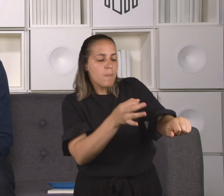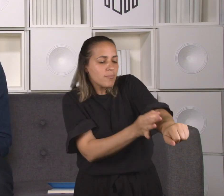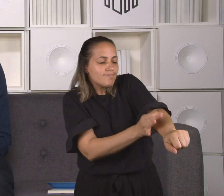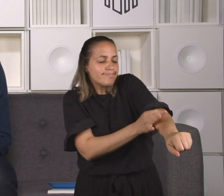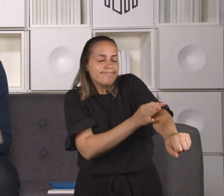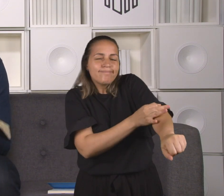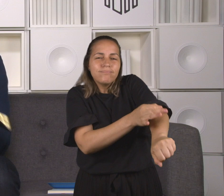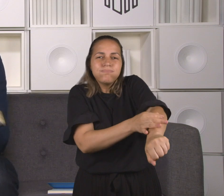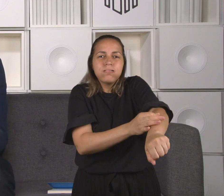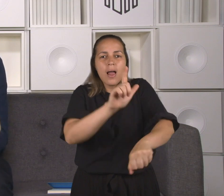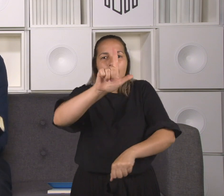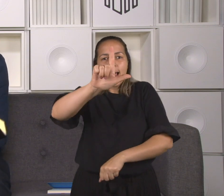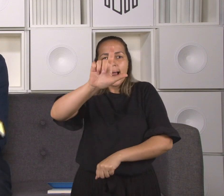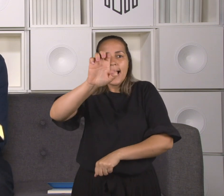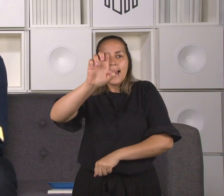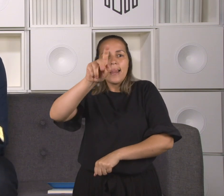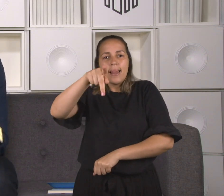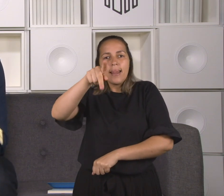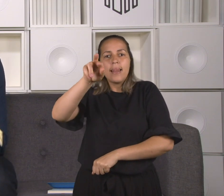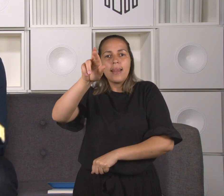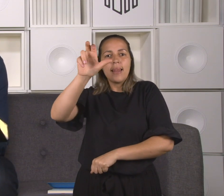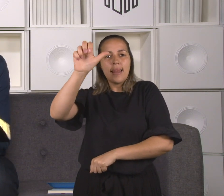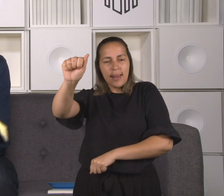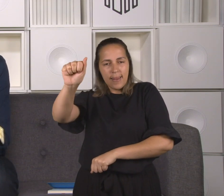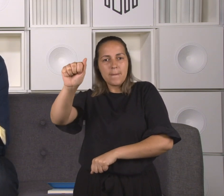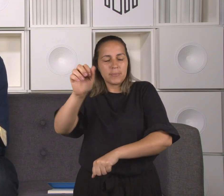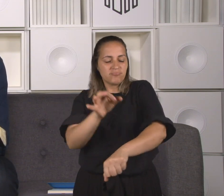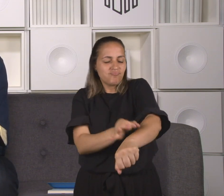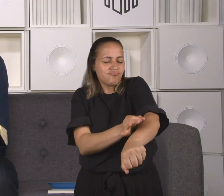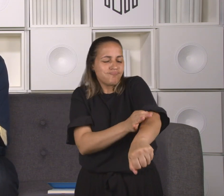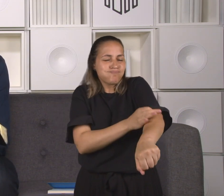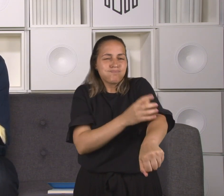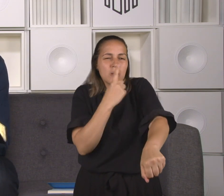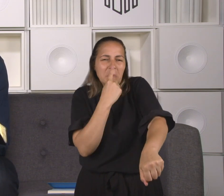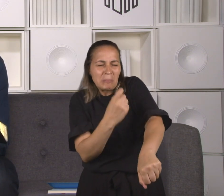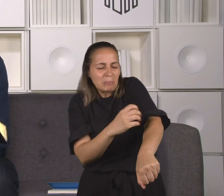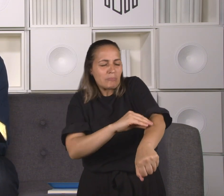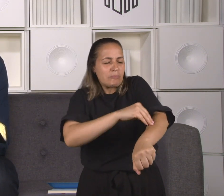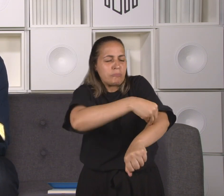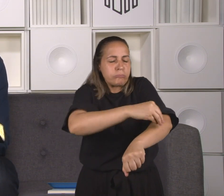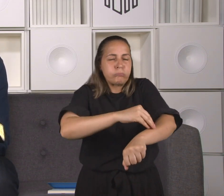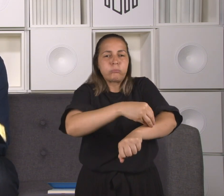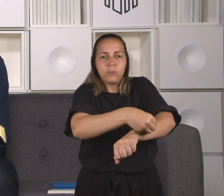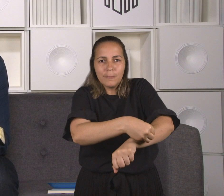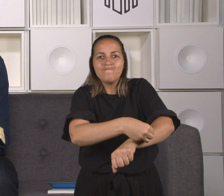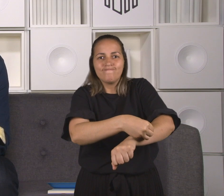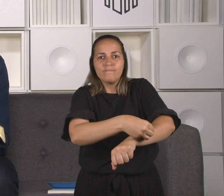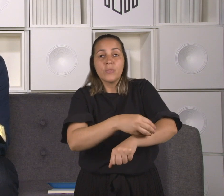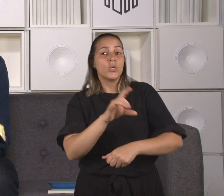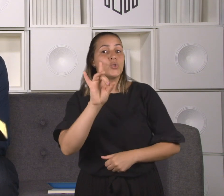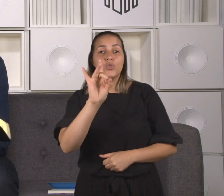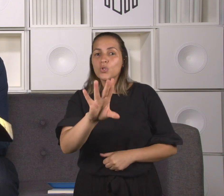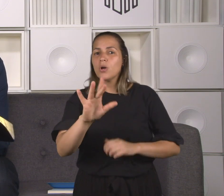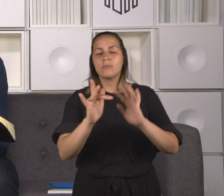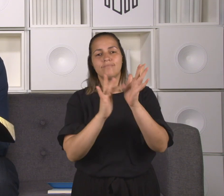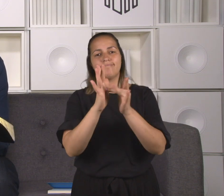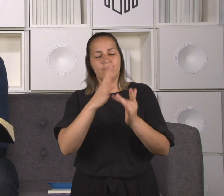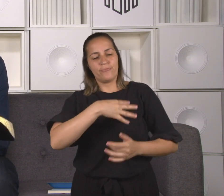leproso era de extrema importância e de extremo significado na comunidade de Israel.